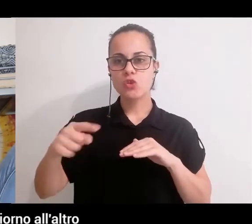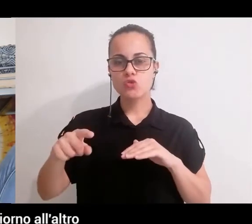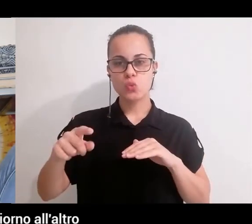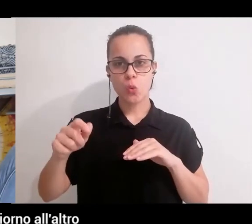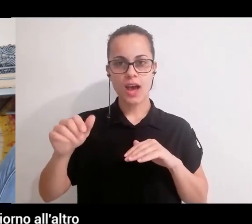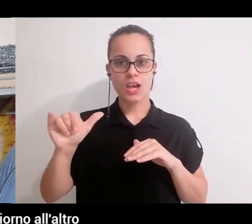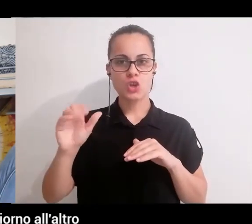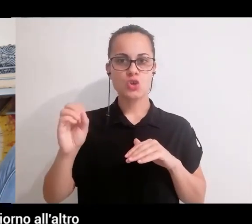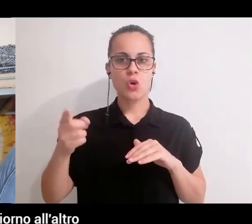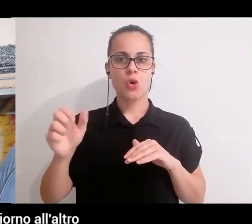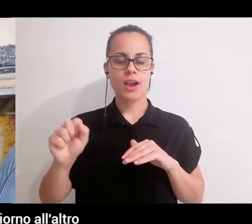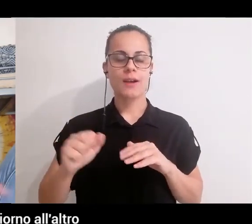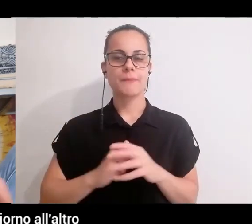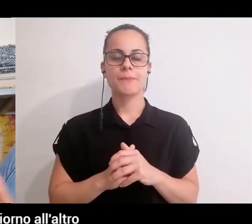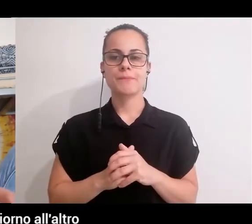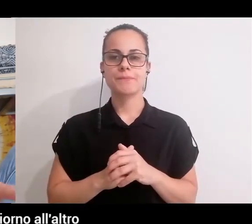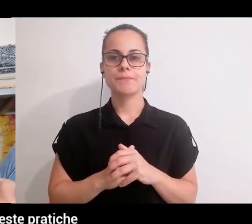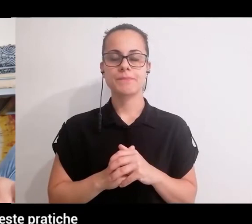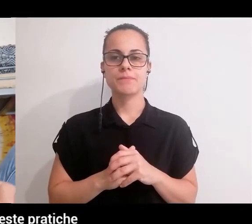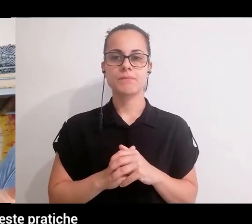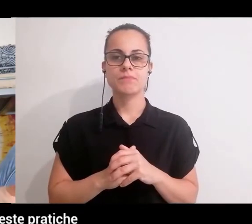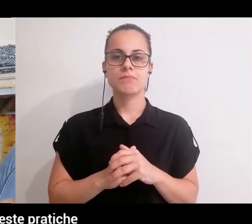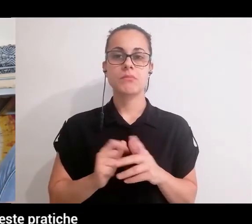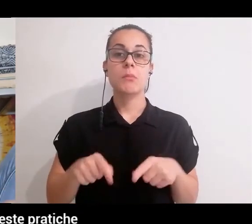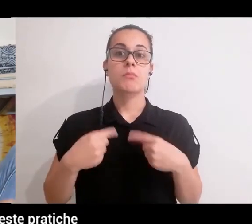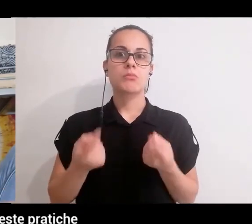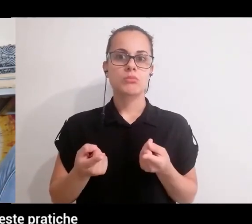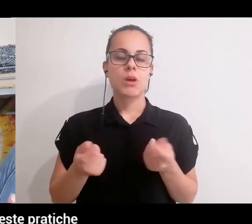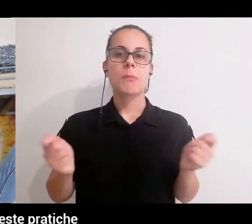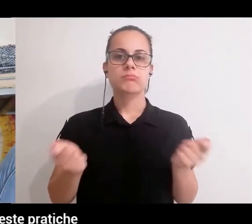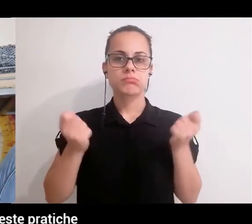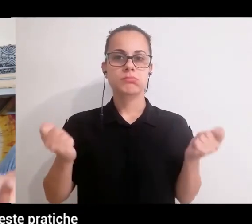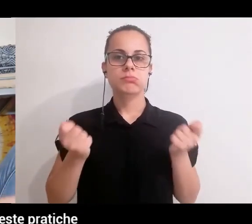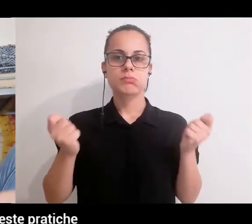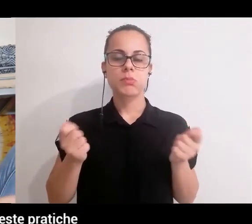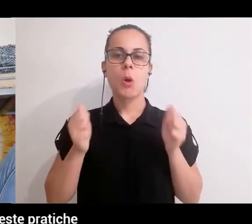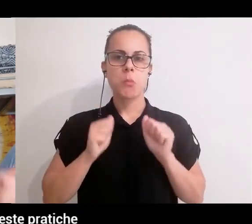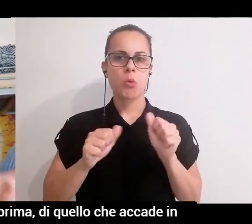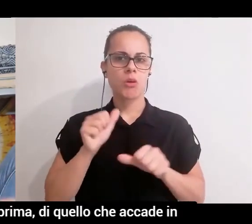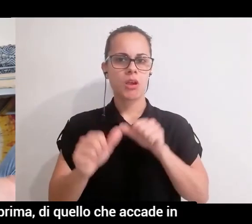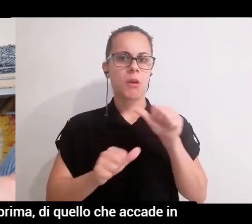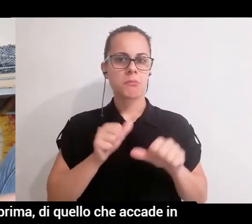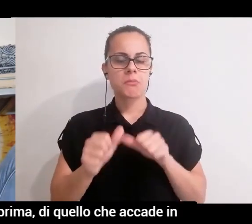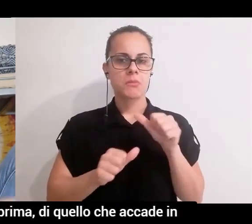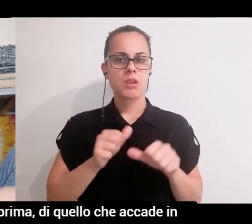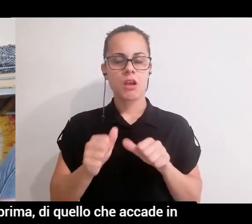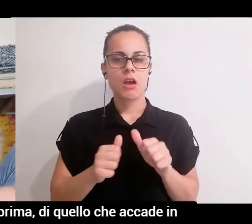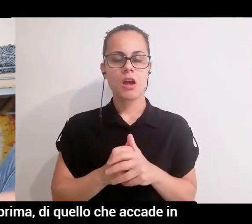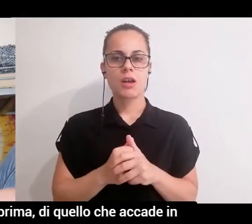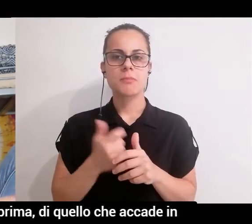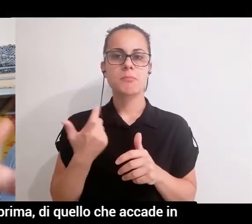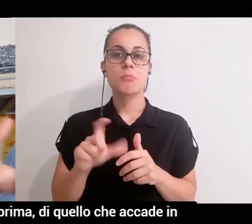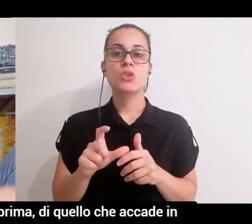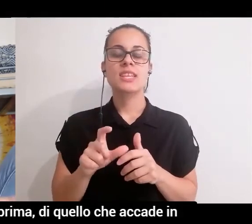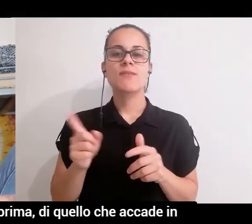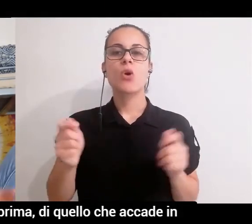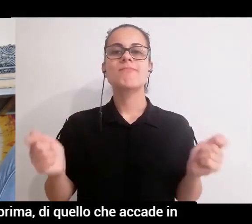e da un giorno all'altro anche la pratica può cambiare perché queste pratiche sono proprio uno specchio come dicevo